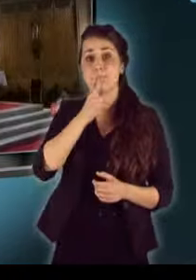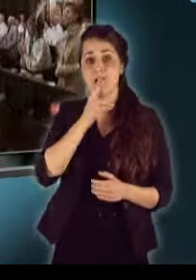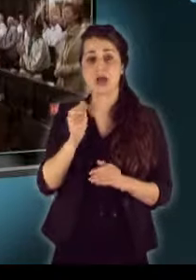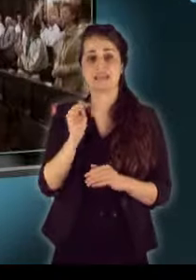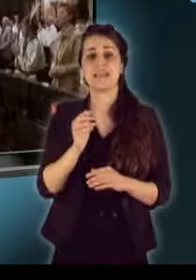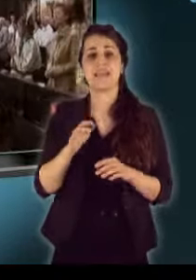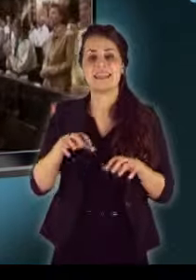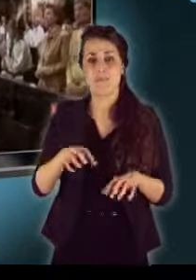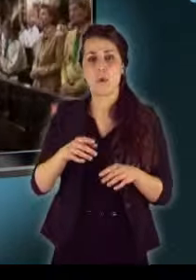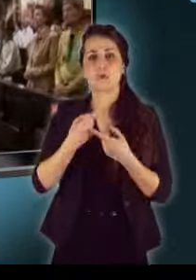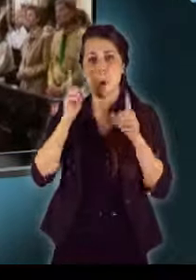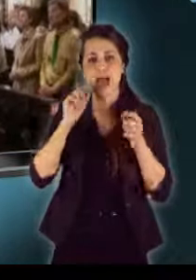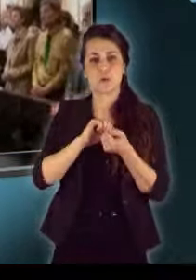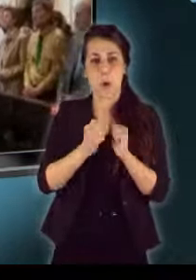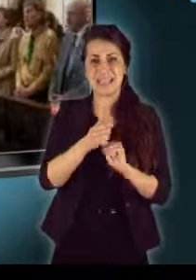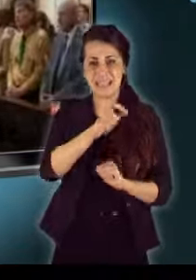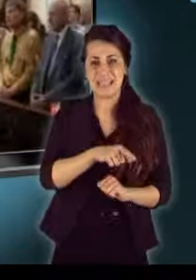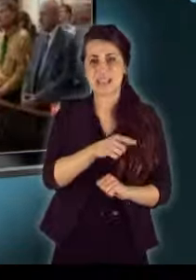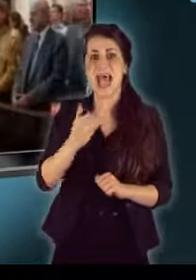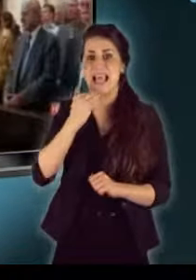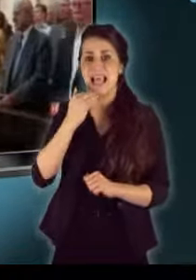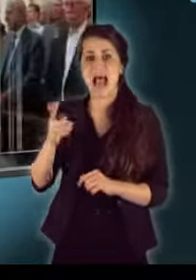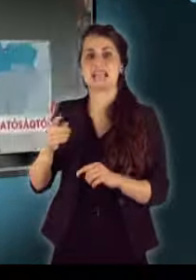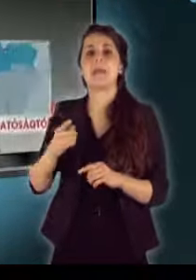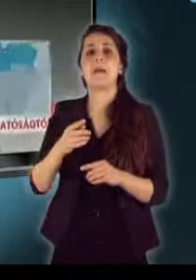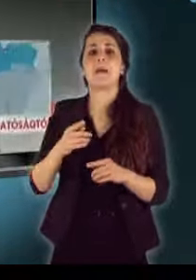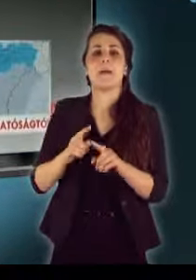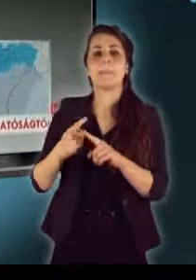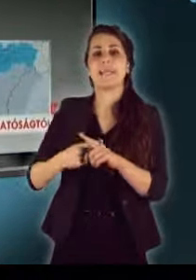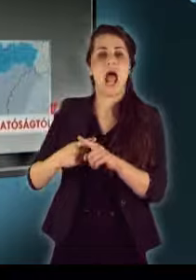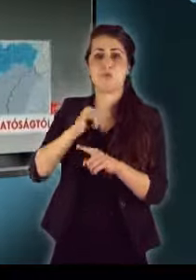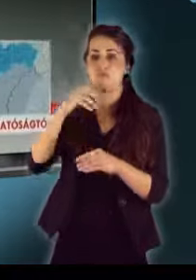szlovák történés szerint az Eszterházi bírálók véleménye hiányzott.